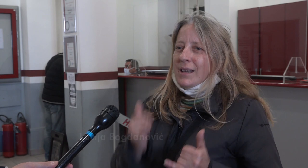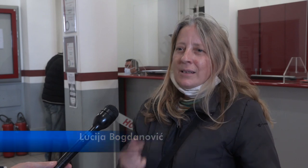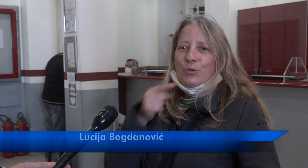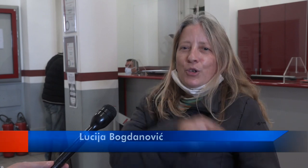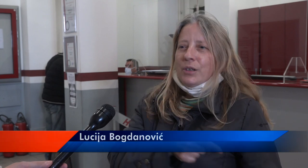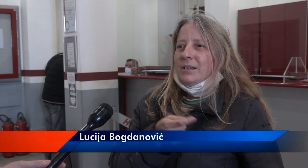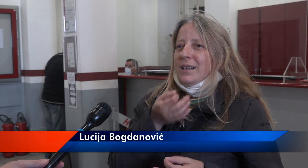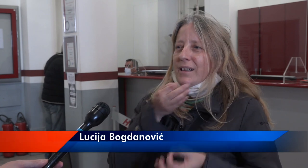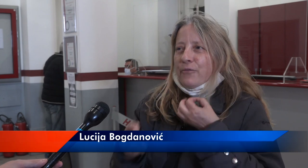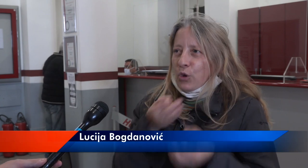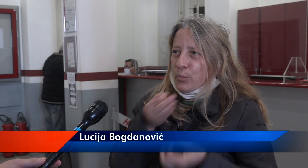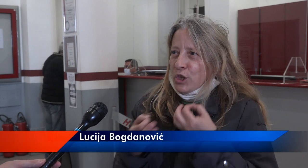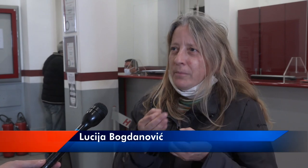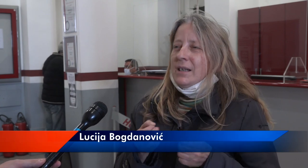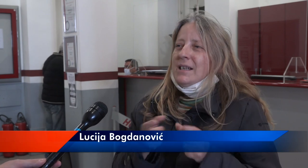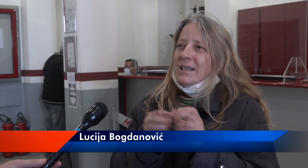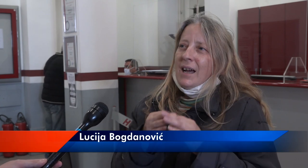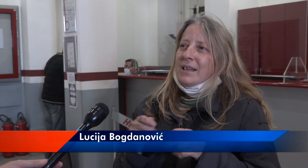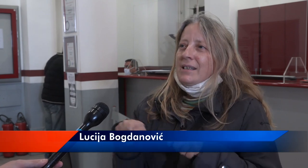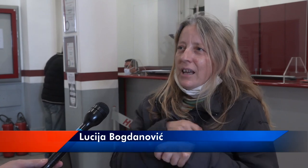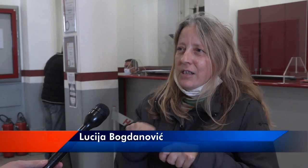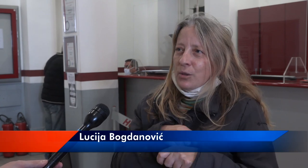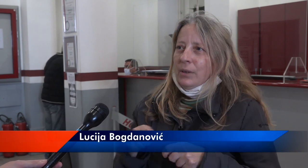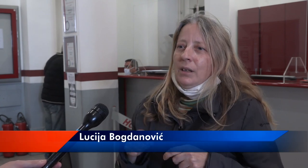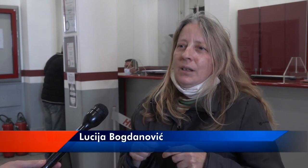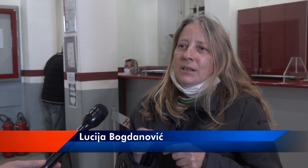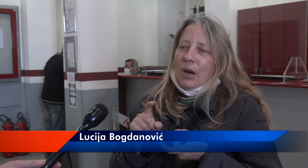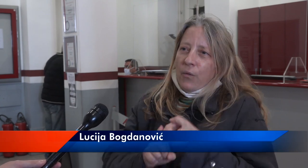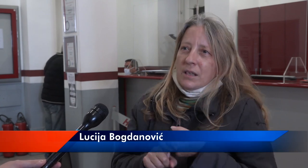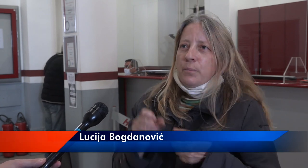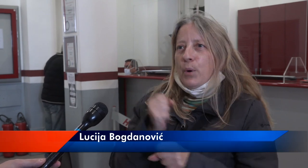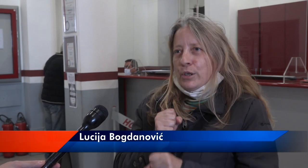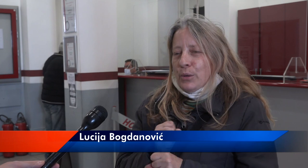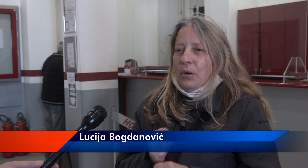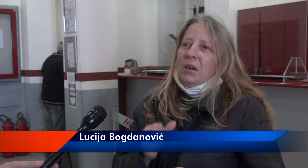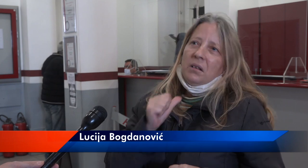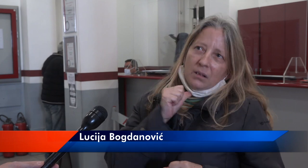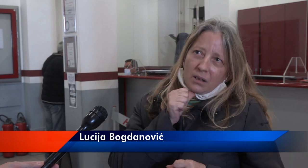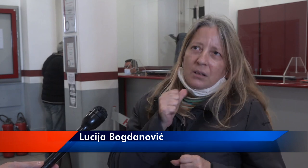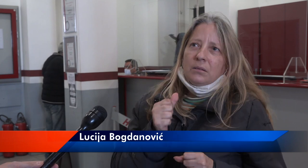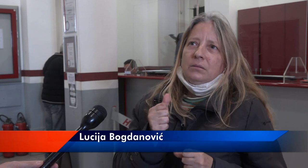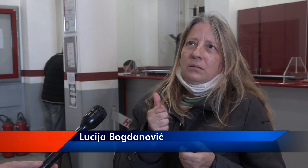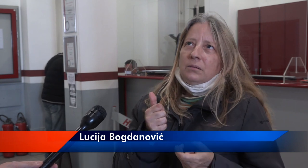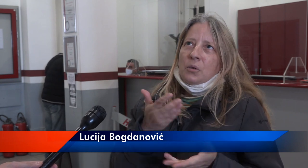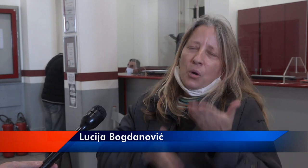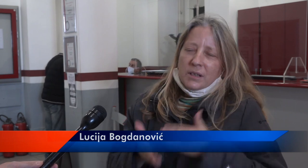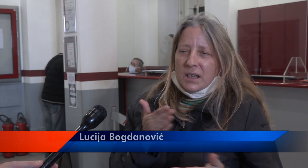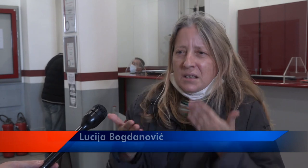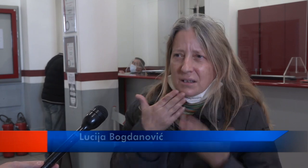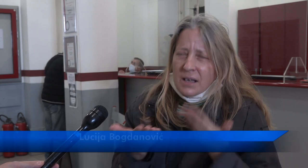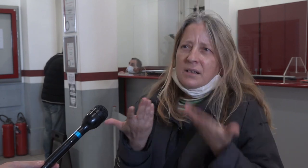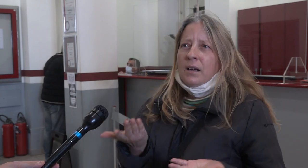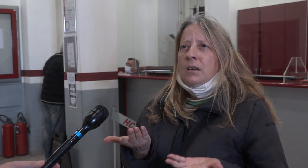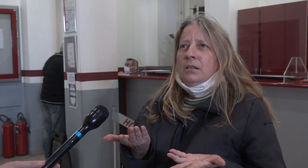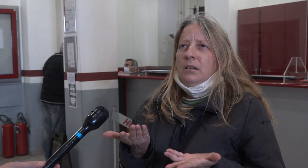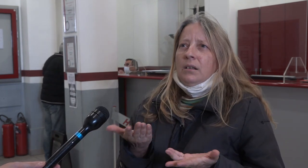znače šta sam tošla da se informišem sa servistom za uvezi posao i roditski